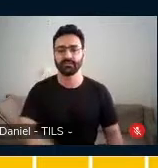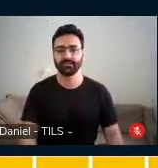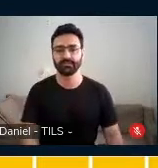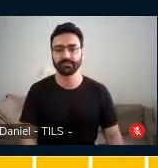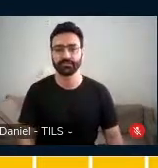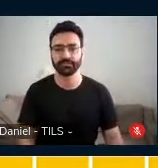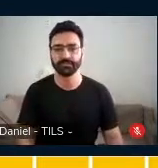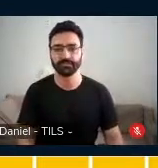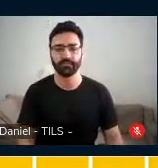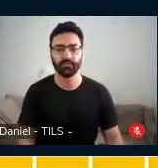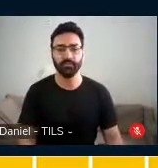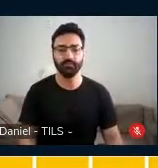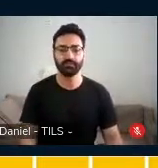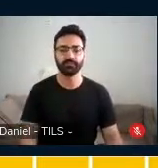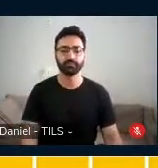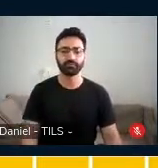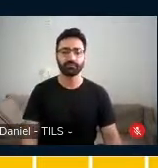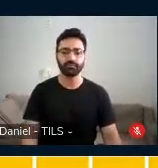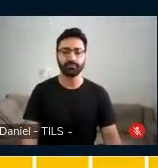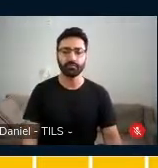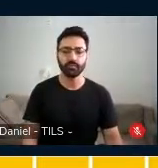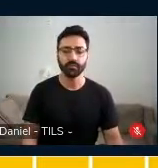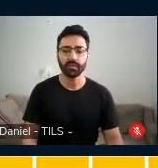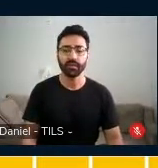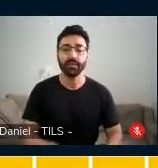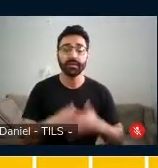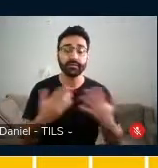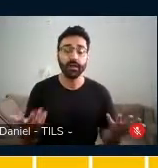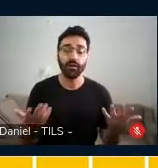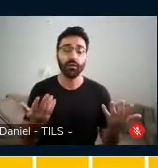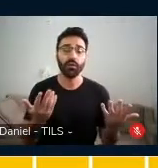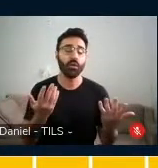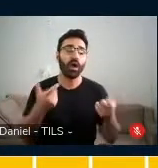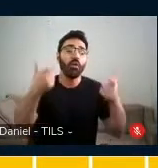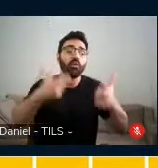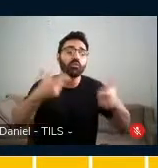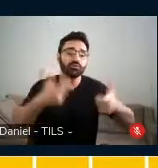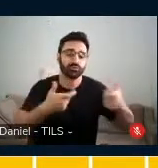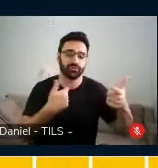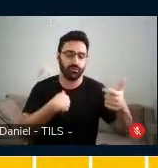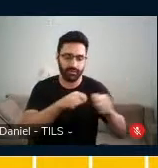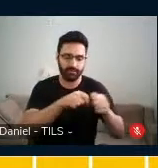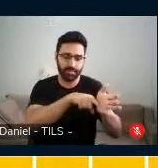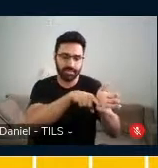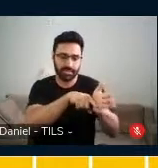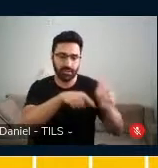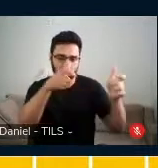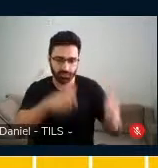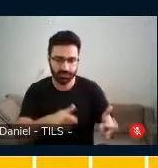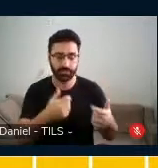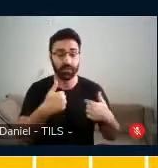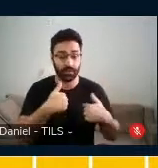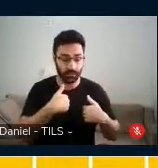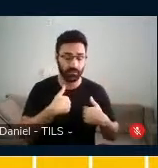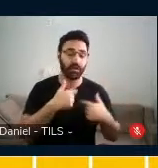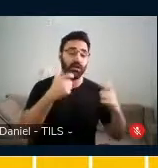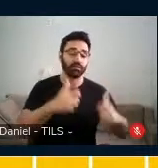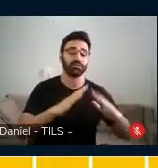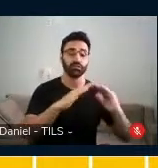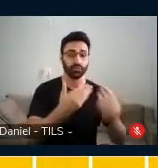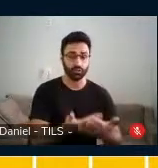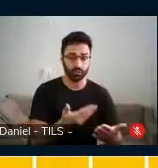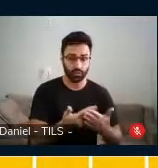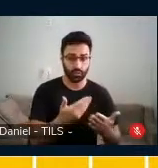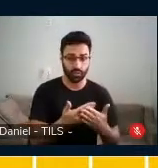Agora, quem é essa participante e onde essa pesquisa foi realizada? Então, ela foi realizada numa escola classe